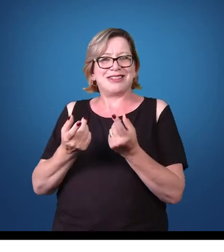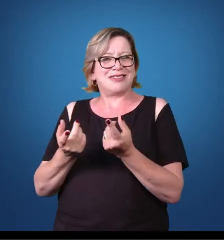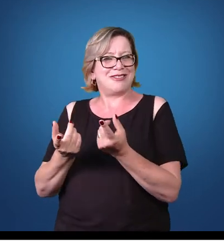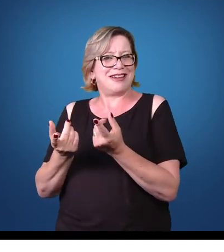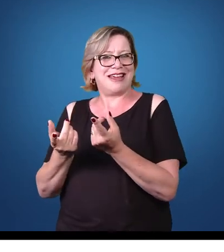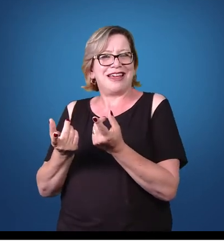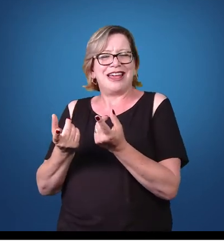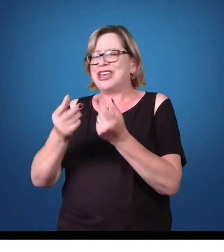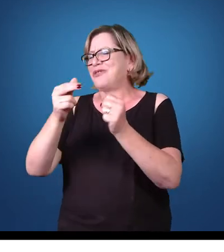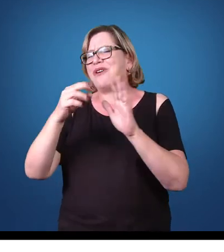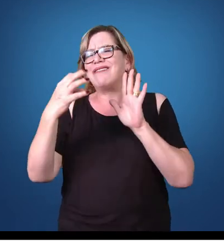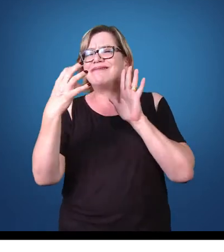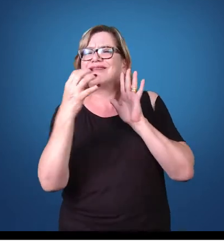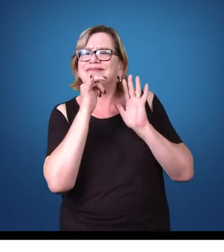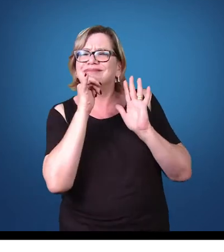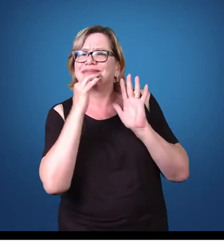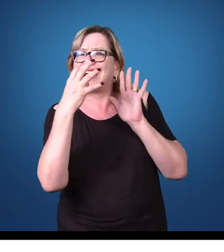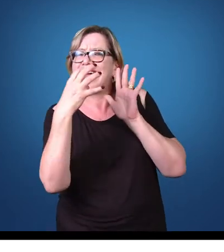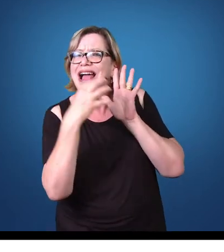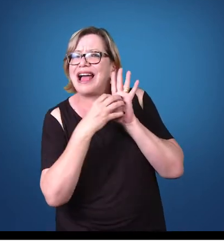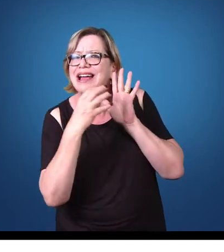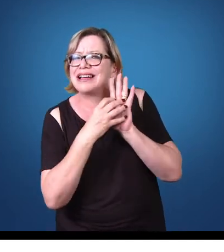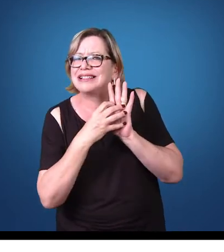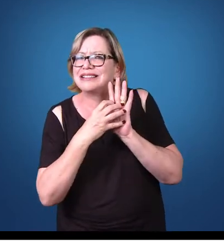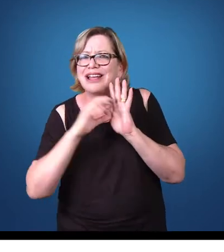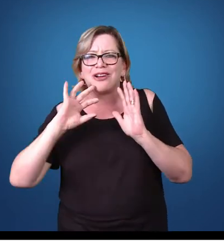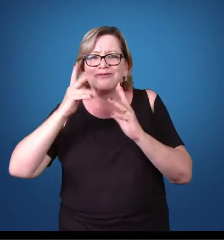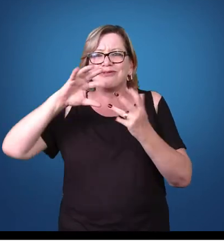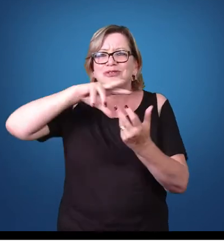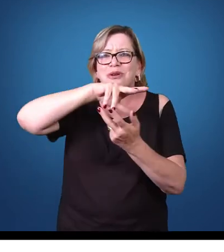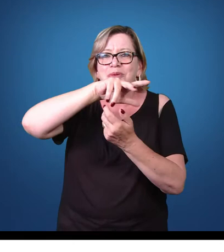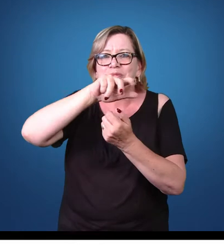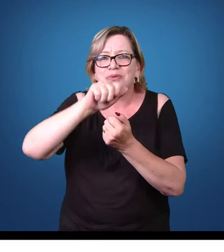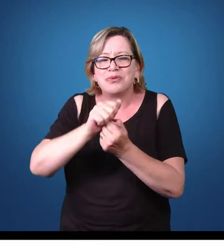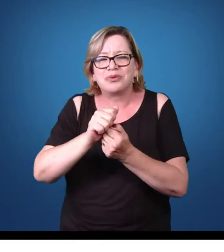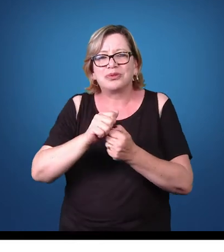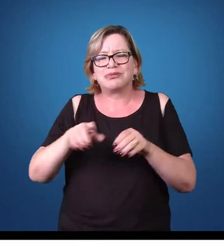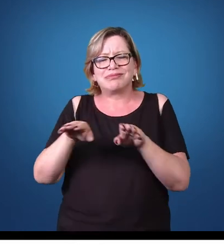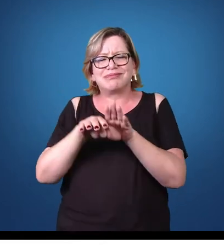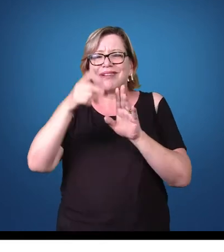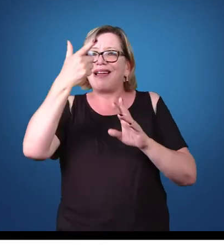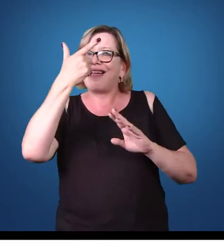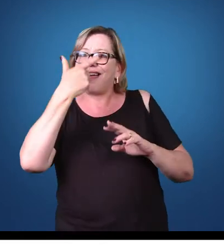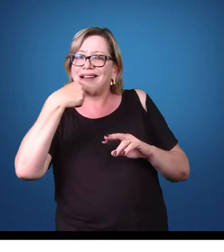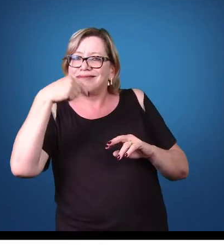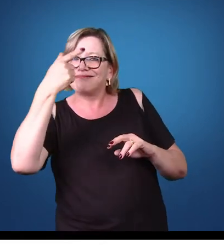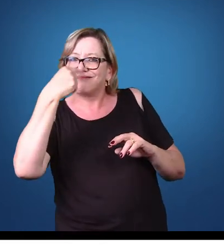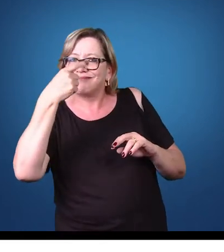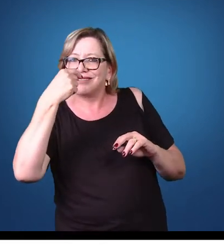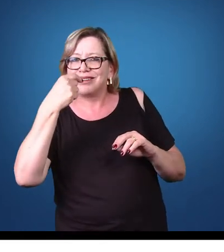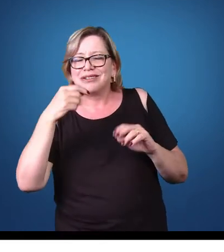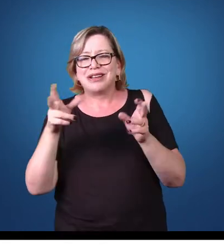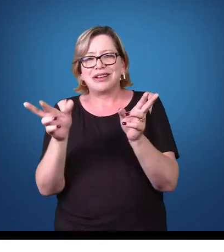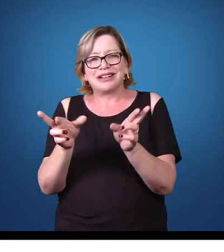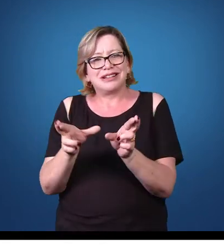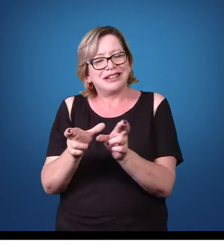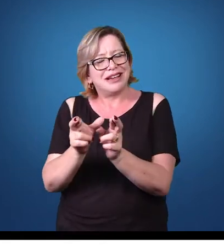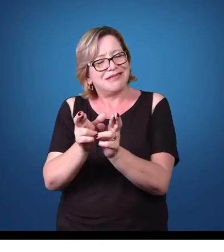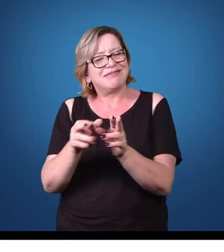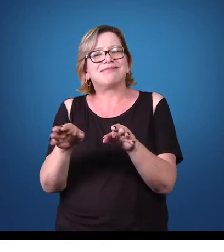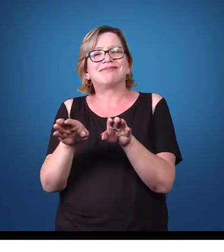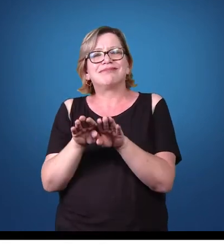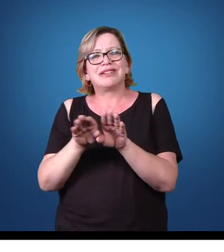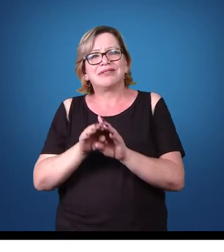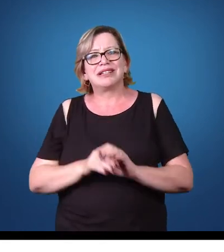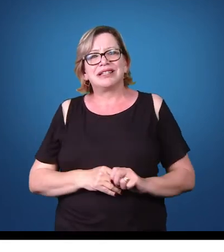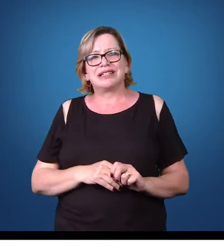o AIDS, que são doenças mundiais, com a própria gripe, o câncer, muitas vezes.